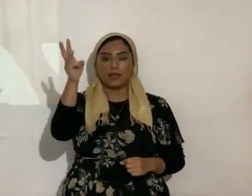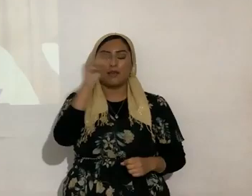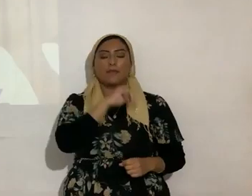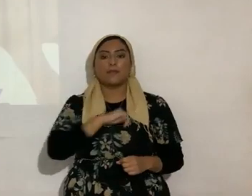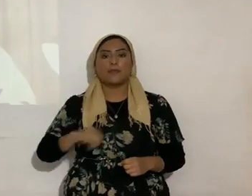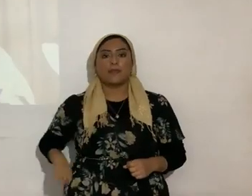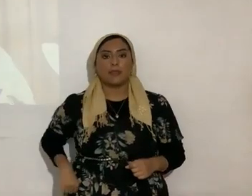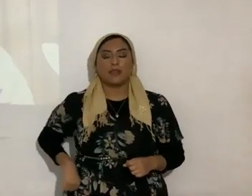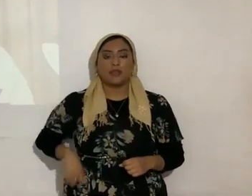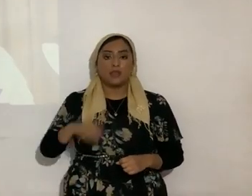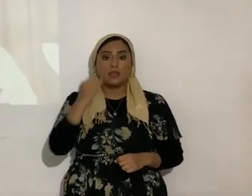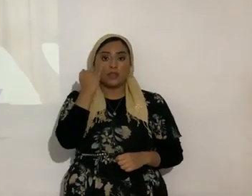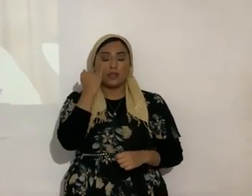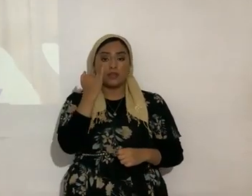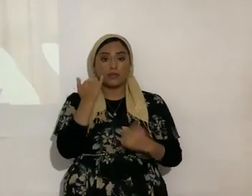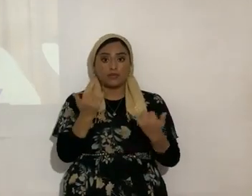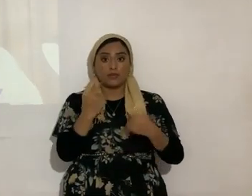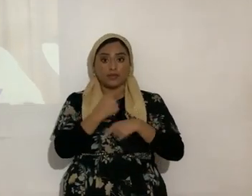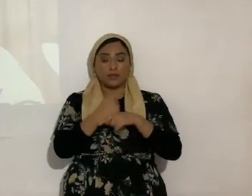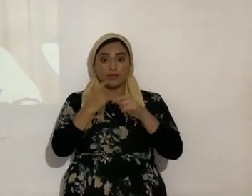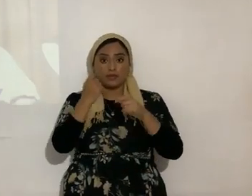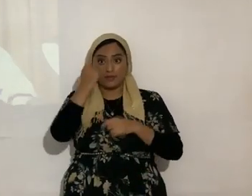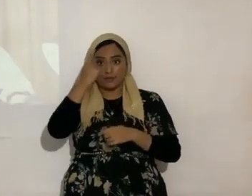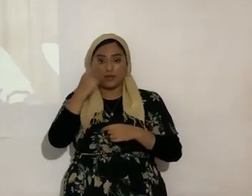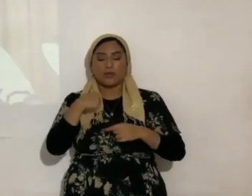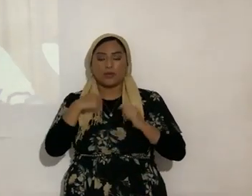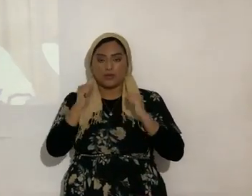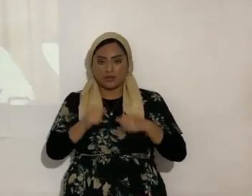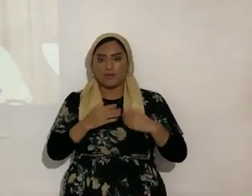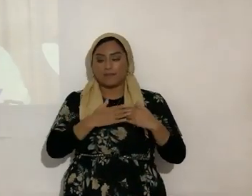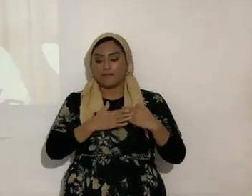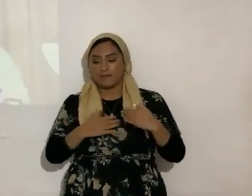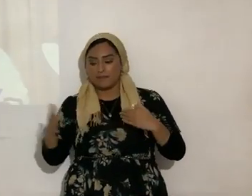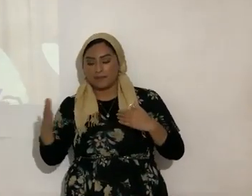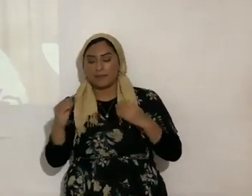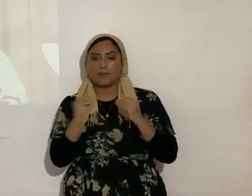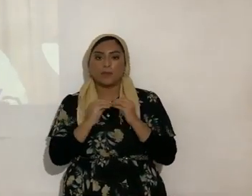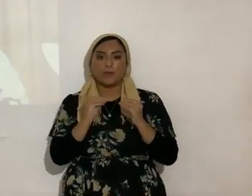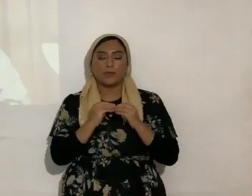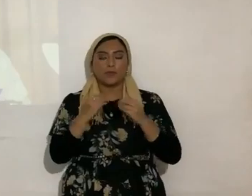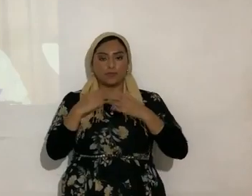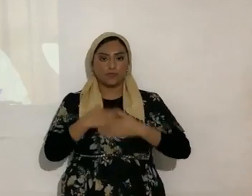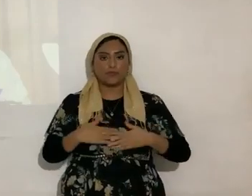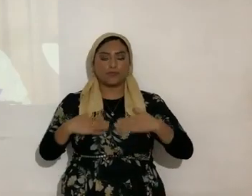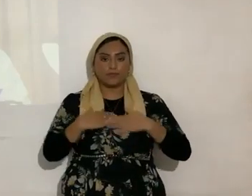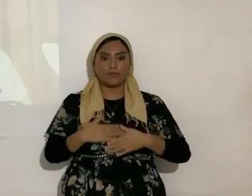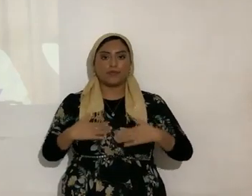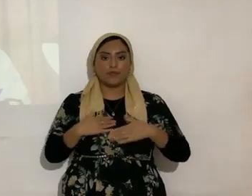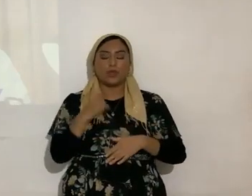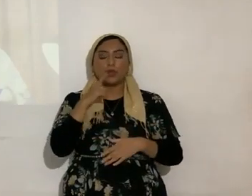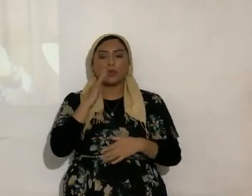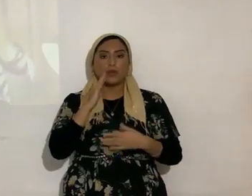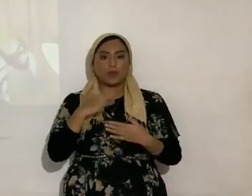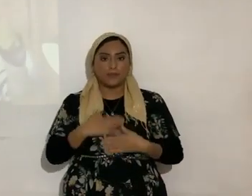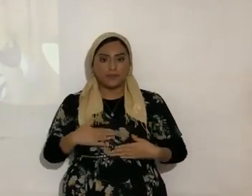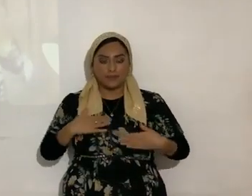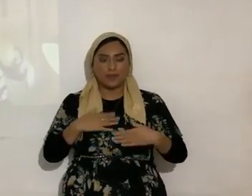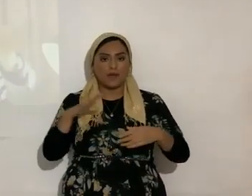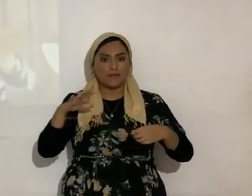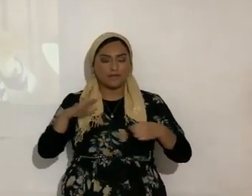Si quedó claro este concepto, entonces podemos avanzar otro poquito. Y entonces se van a gozar. Te vas a gozar, vas a ser lleno aún más de